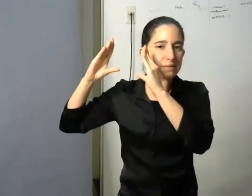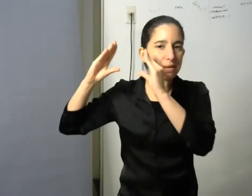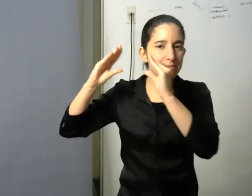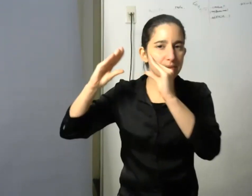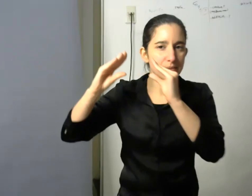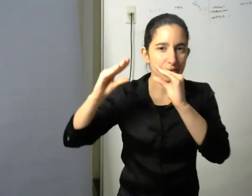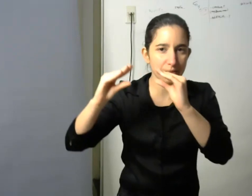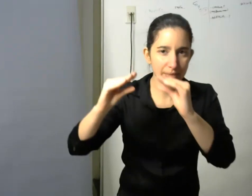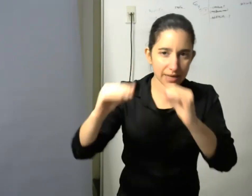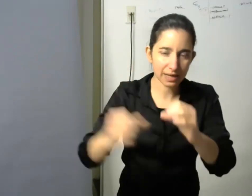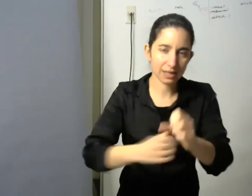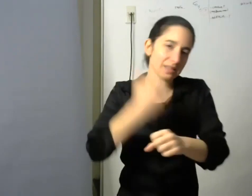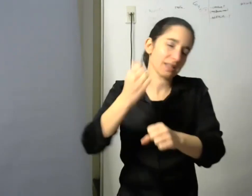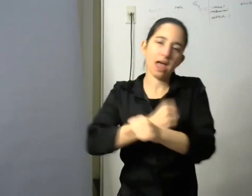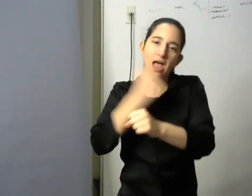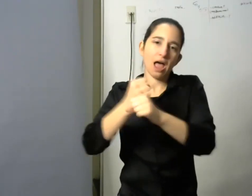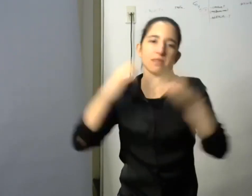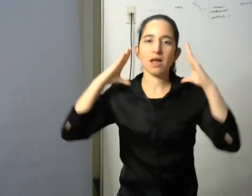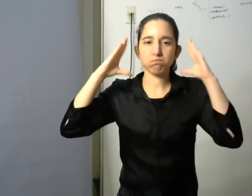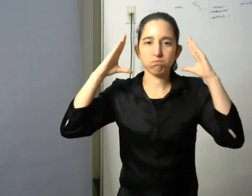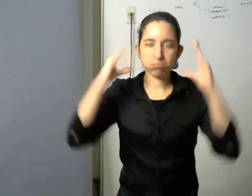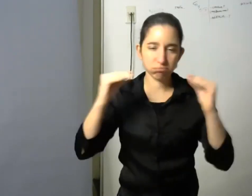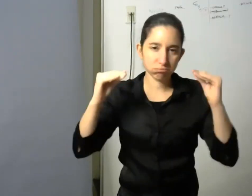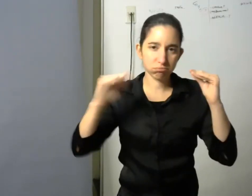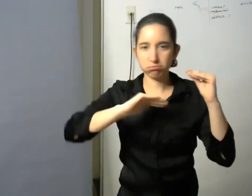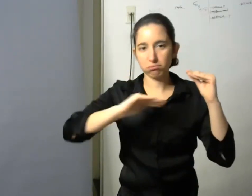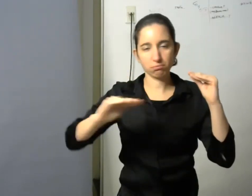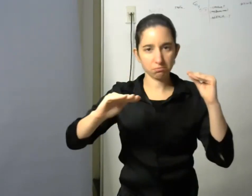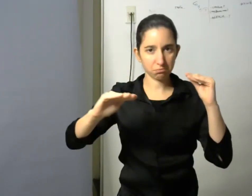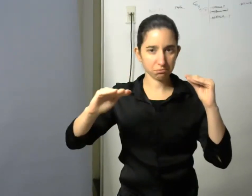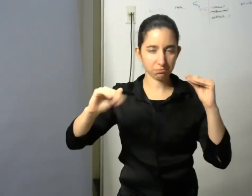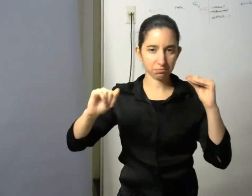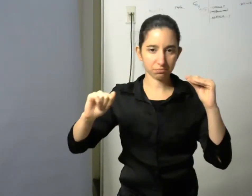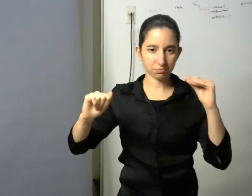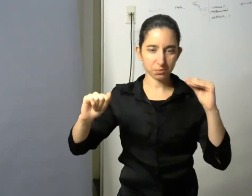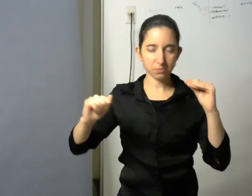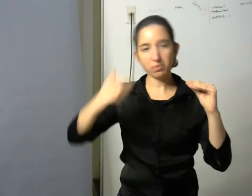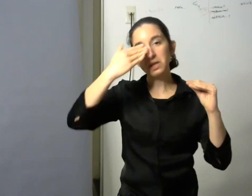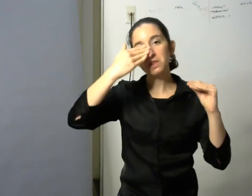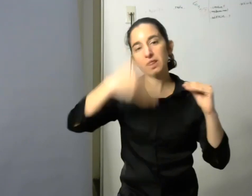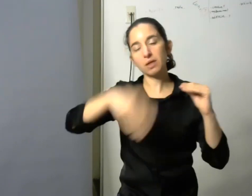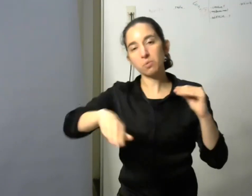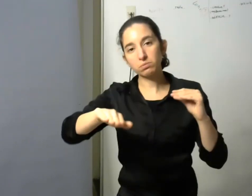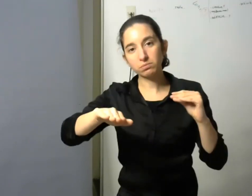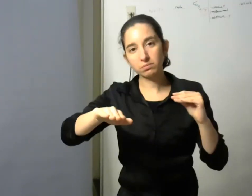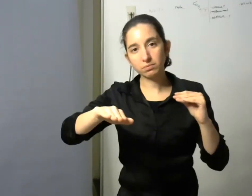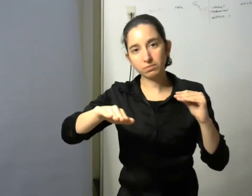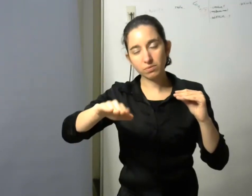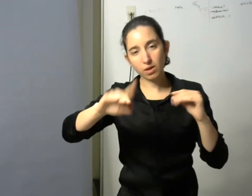cofosis es decir falta de sentido auditivo y después nuevamente hacia la hipoacusia